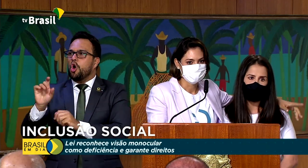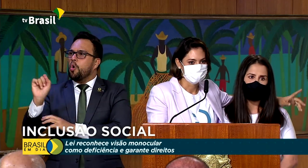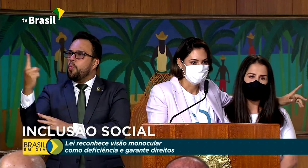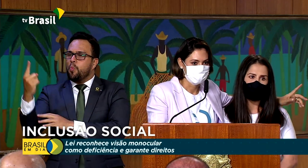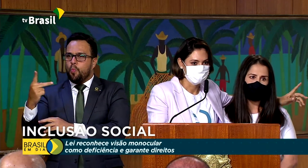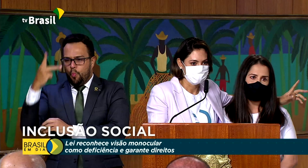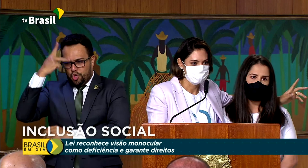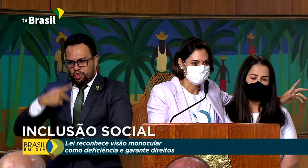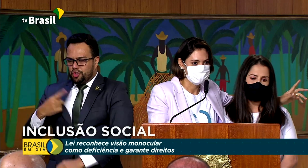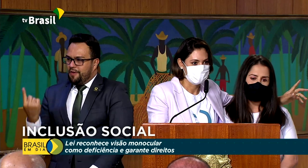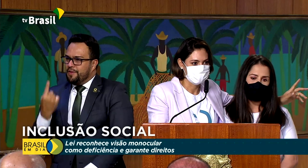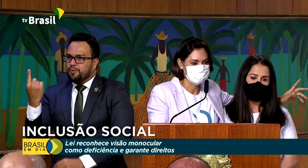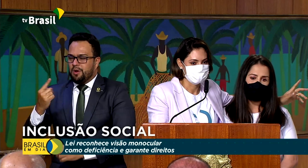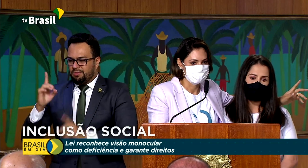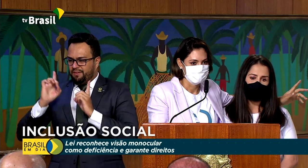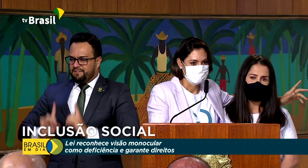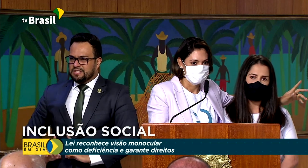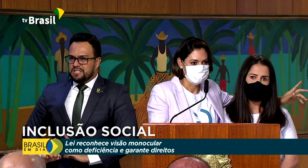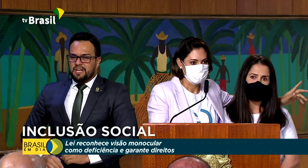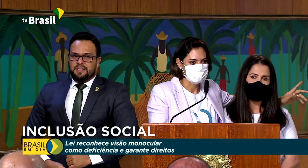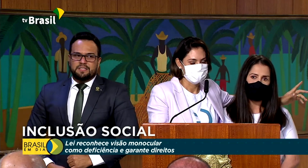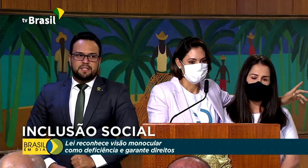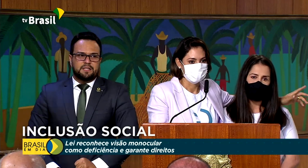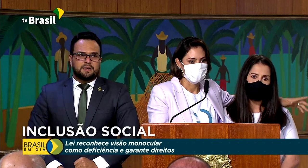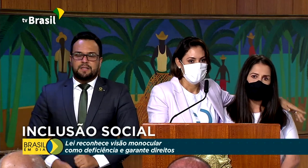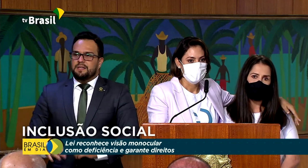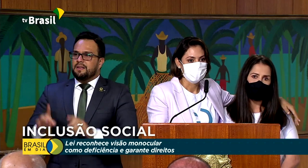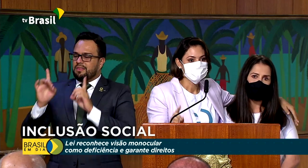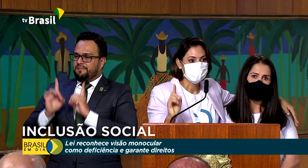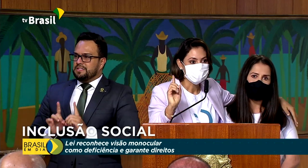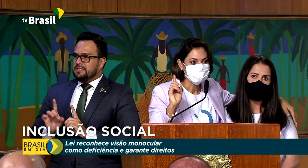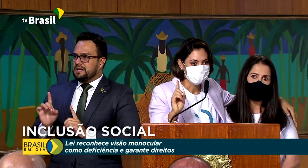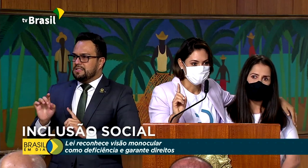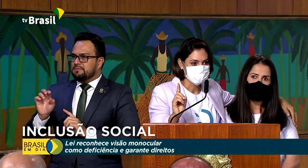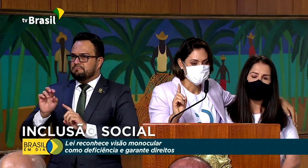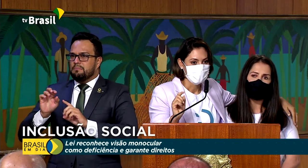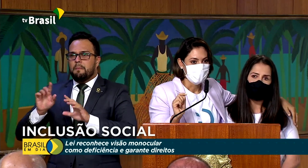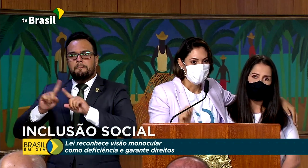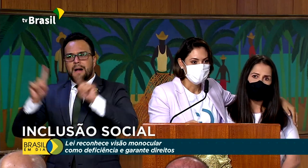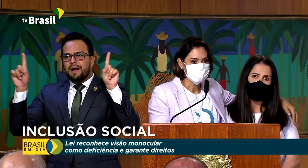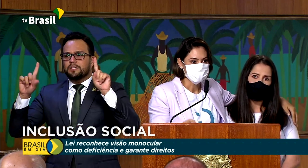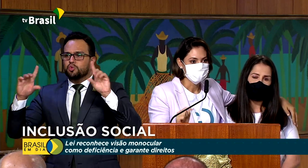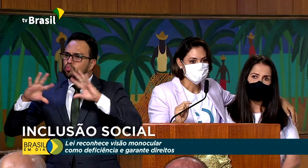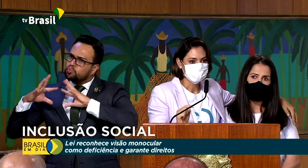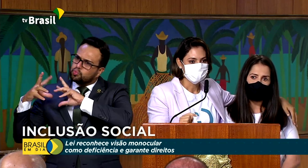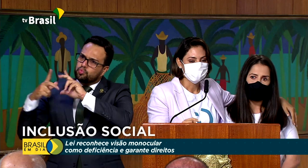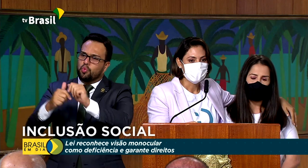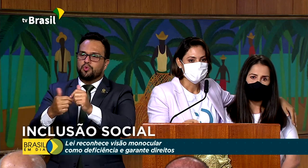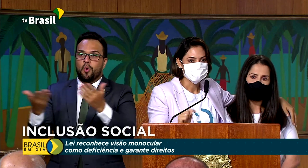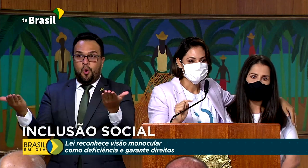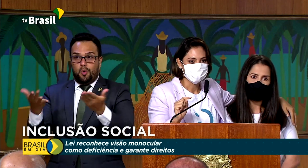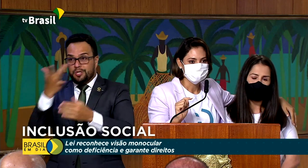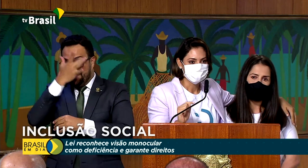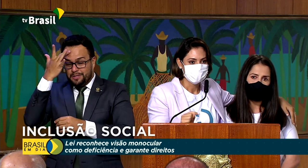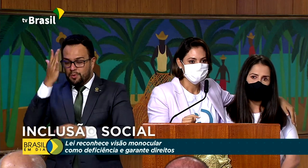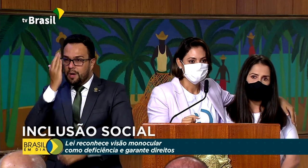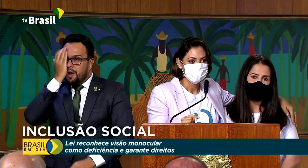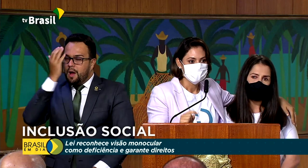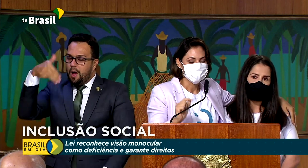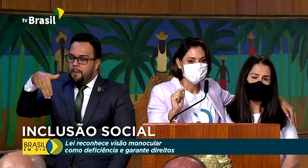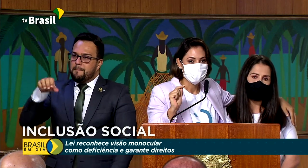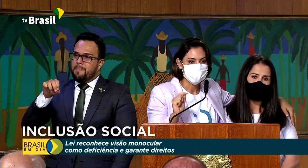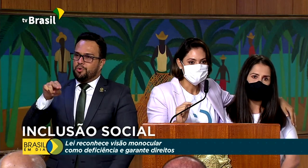que tem uma deficiência específica, mas para todos. Hoje, os monoculares estão